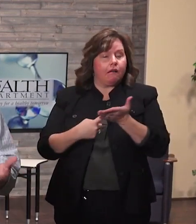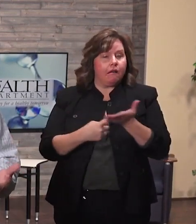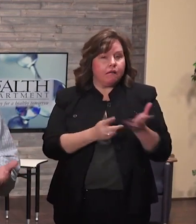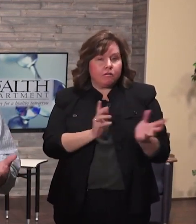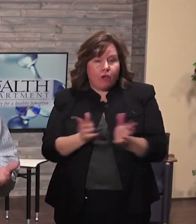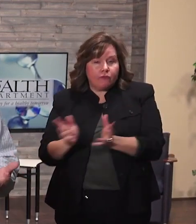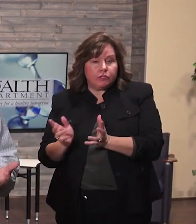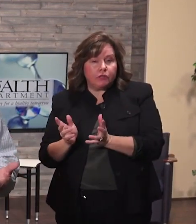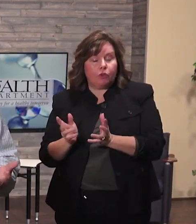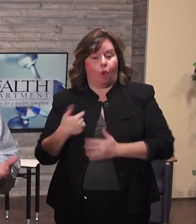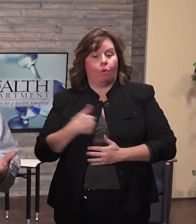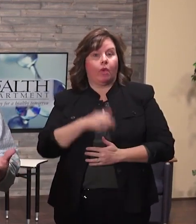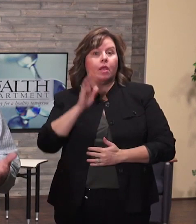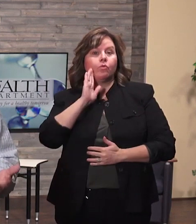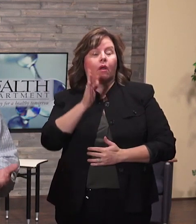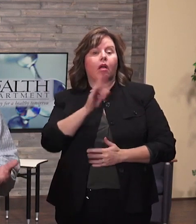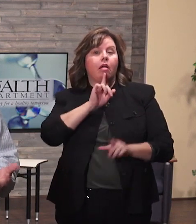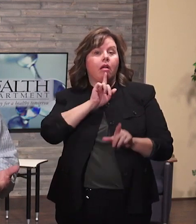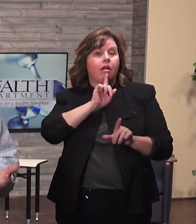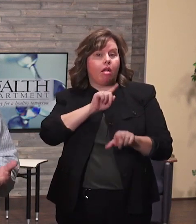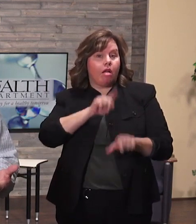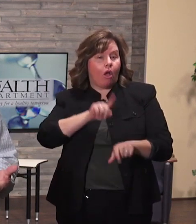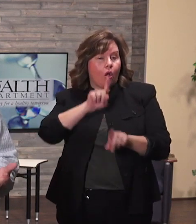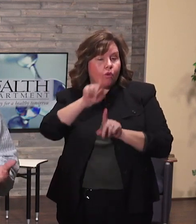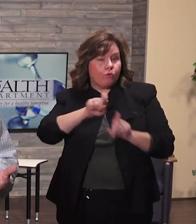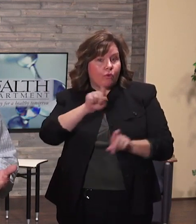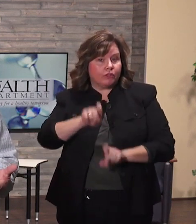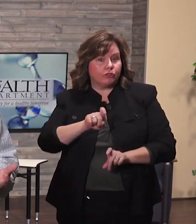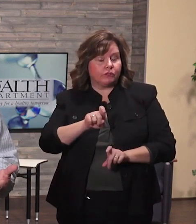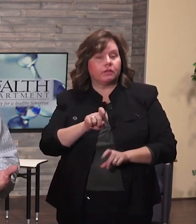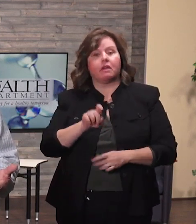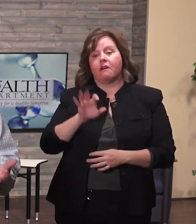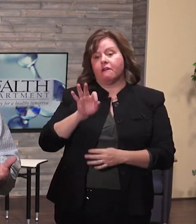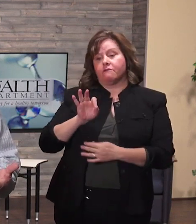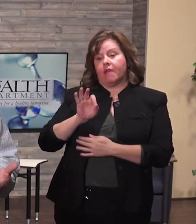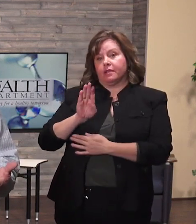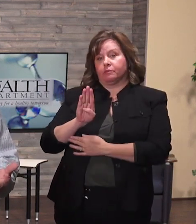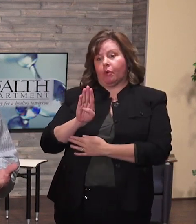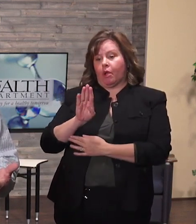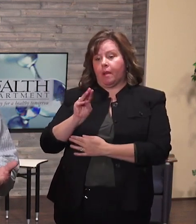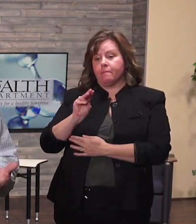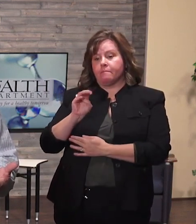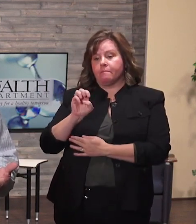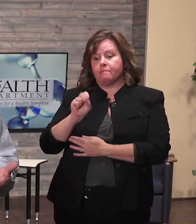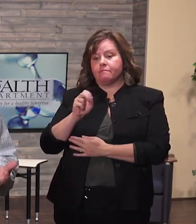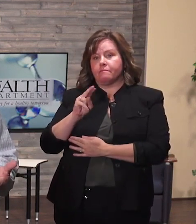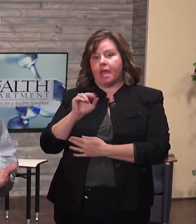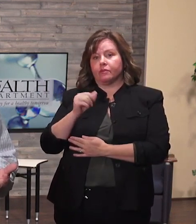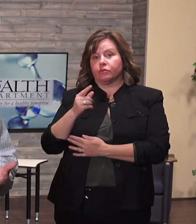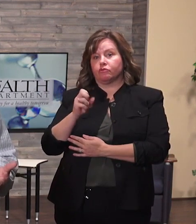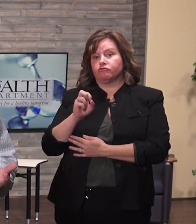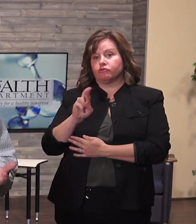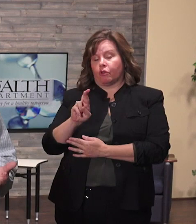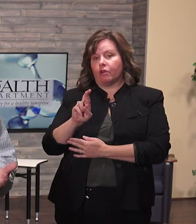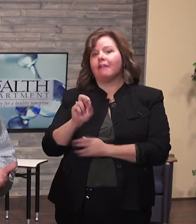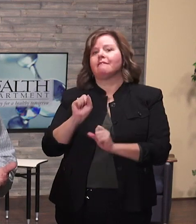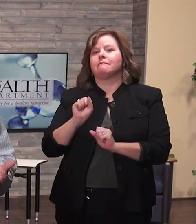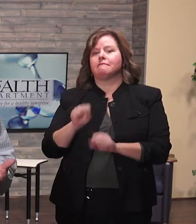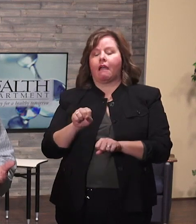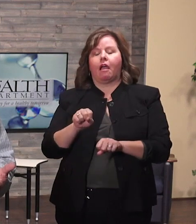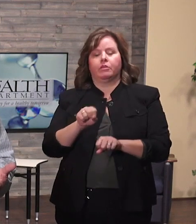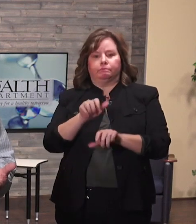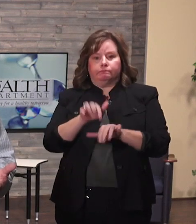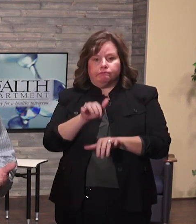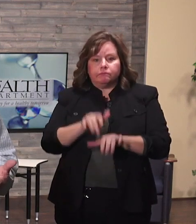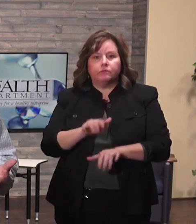jefe epidemiólogo y es nuestro director de estrategia de salud comunitaria. Debe ser una gran conversación.